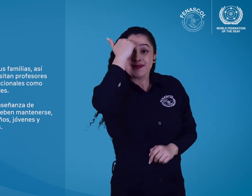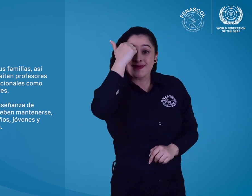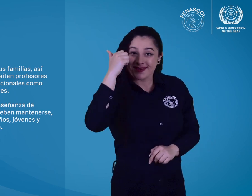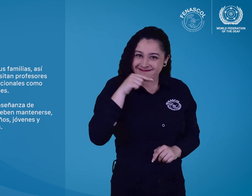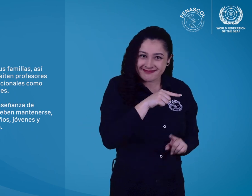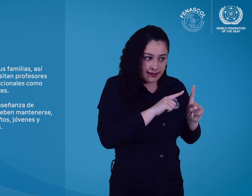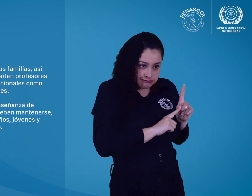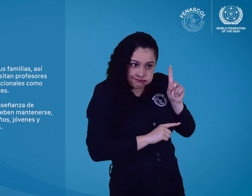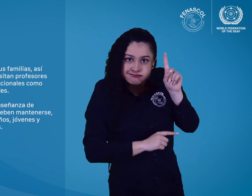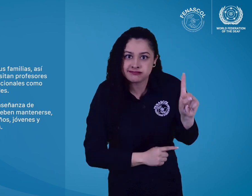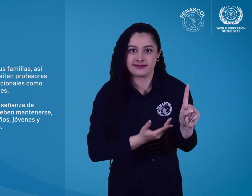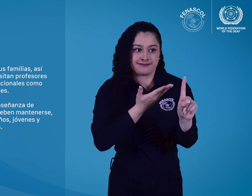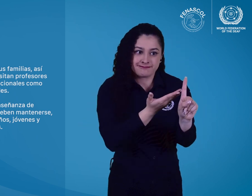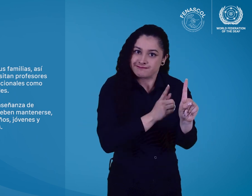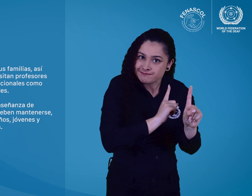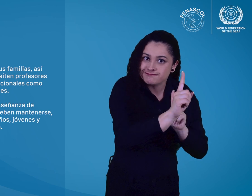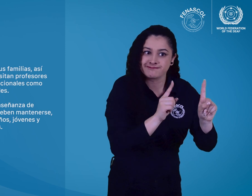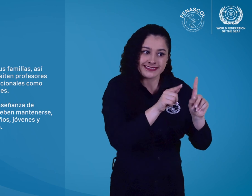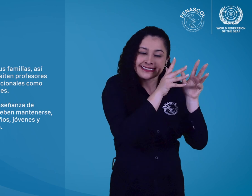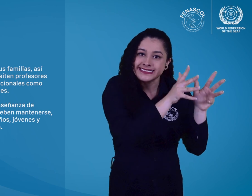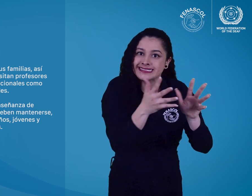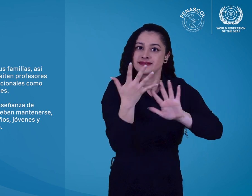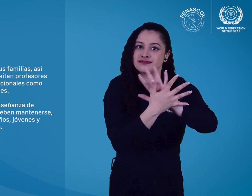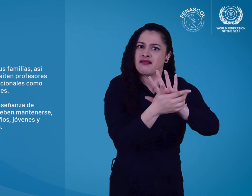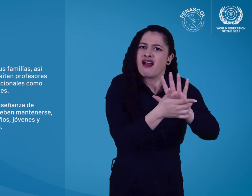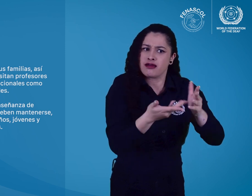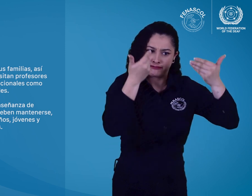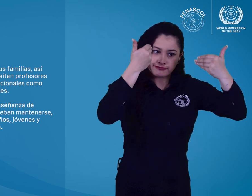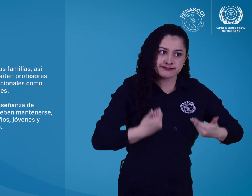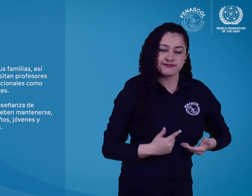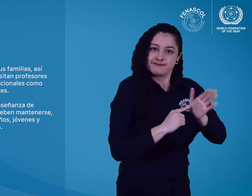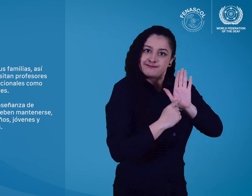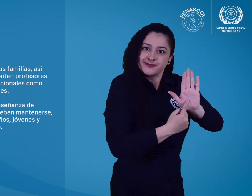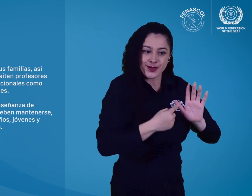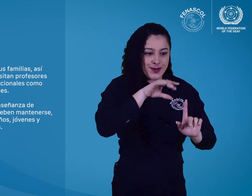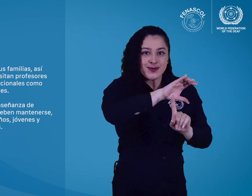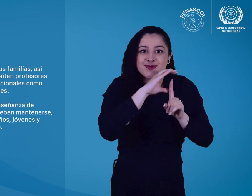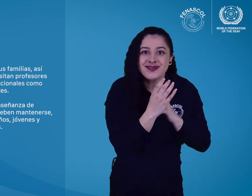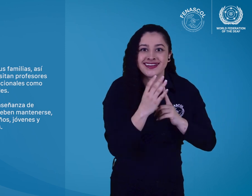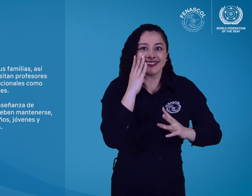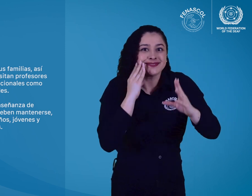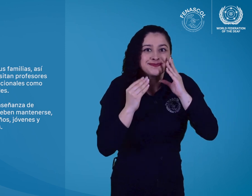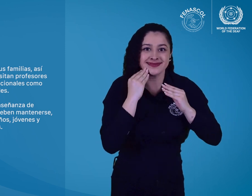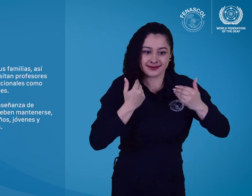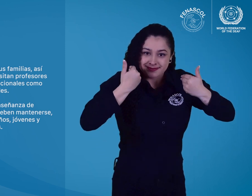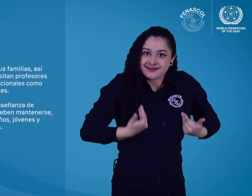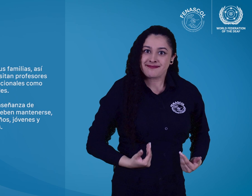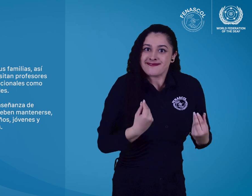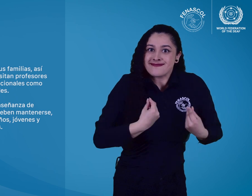necesitan profesores sordos de lenguas de señas nacionales como modelos lingüísticos y culturales.